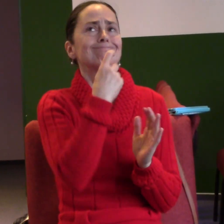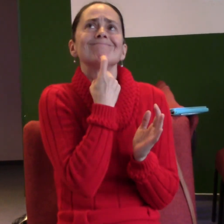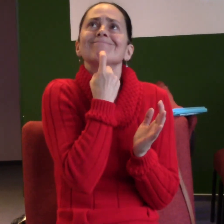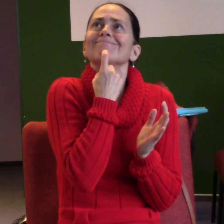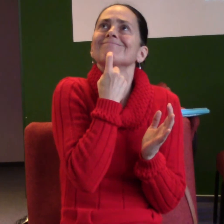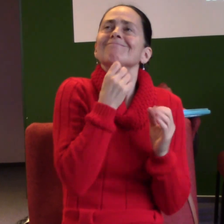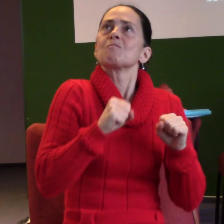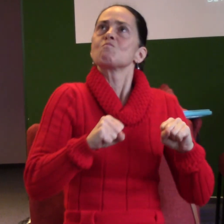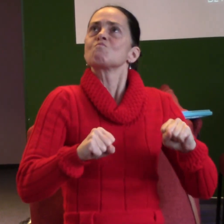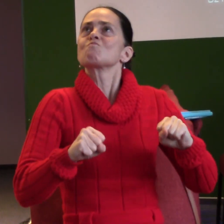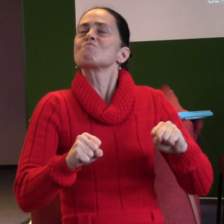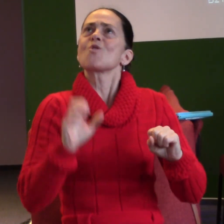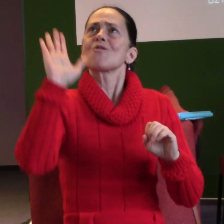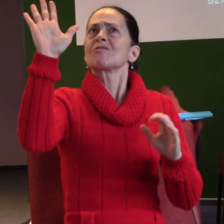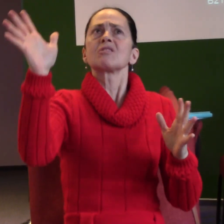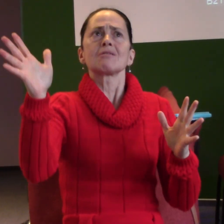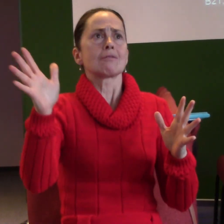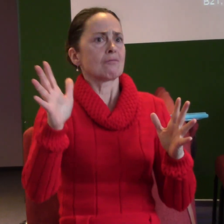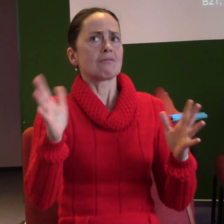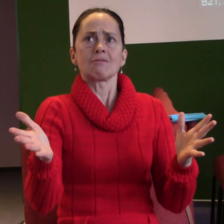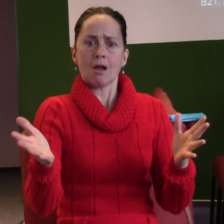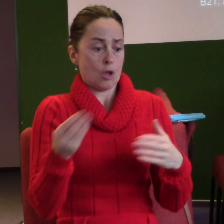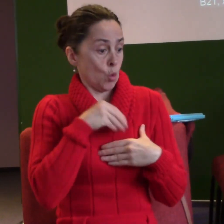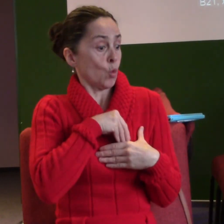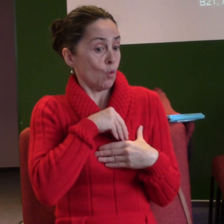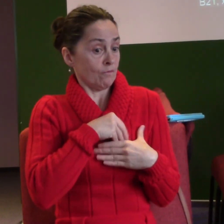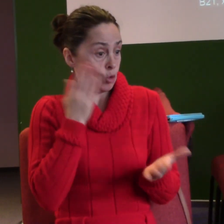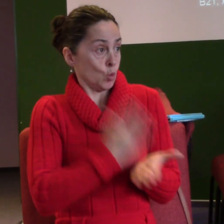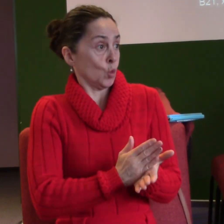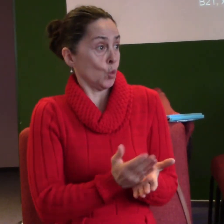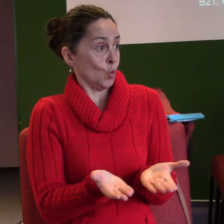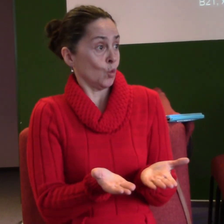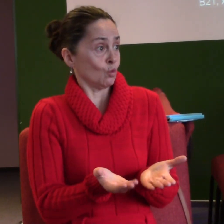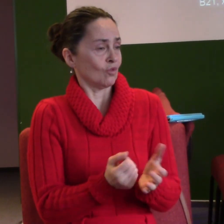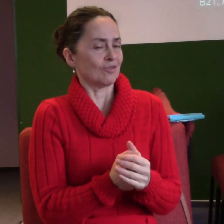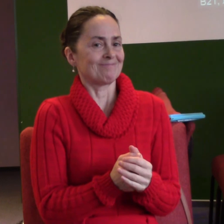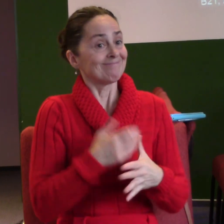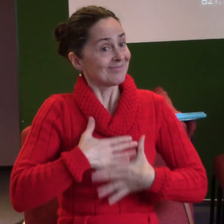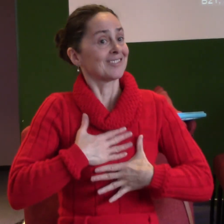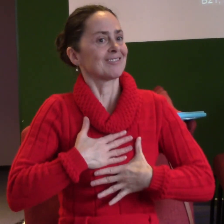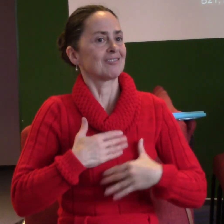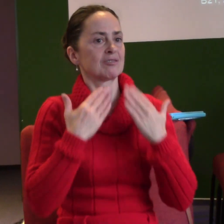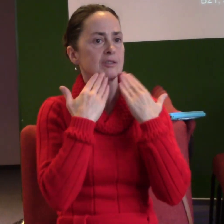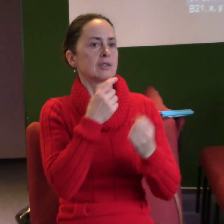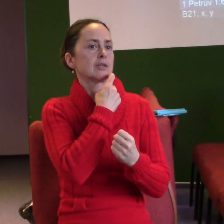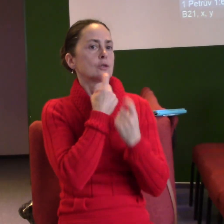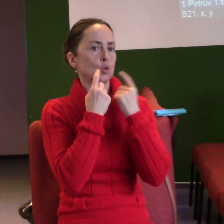skrytá v tolika nádherných věcech, které si neuvědomujeme. Radost Ducha Svatého v tobě nám umožňuje